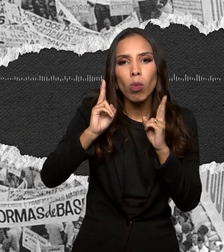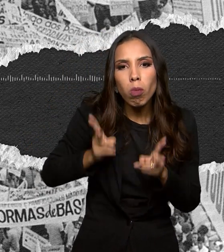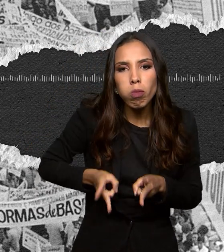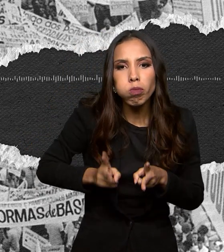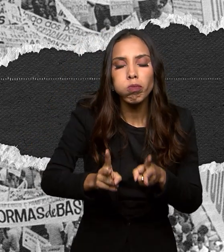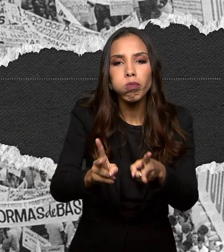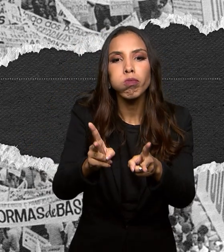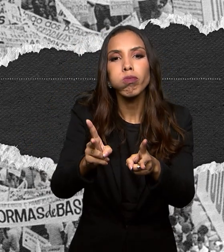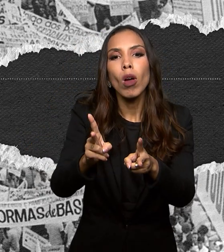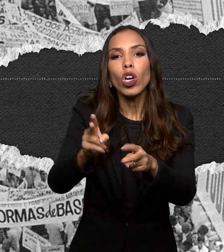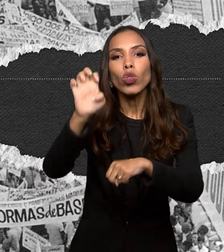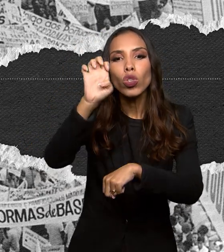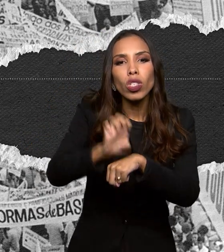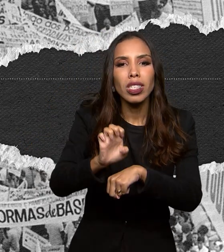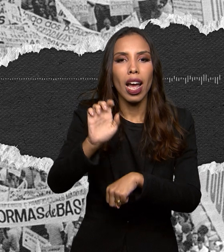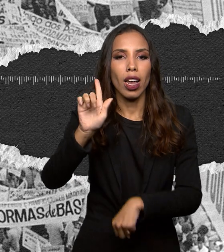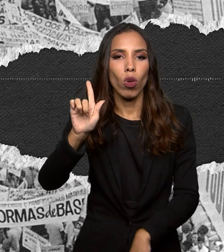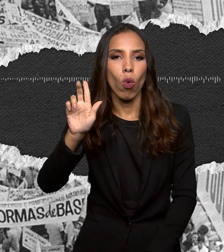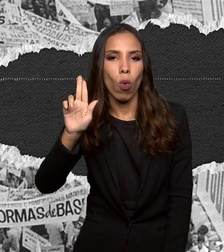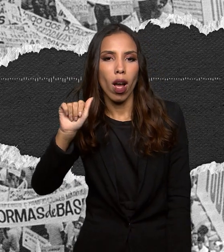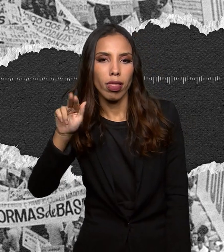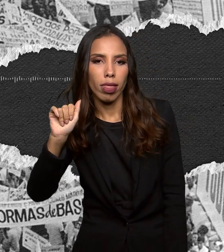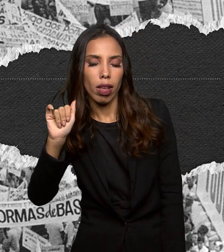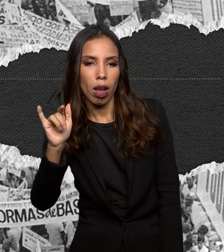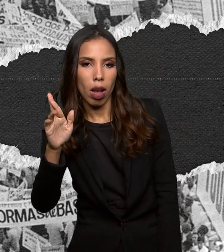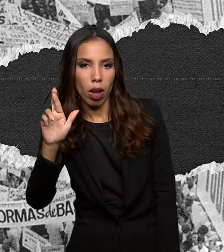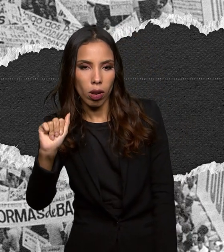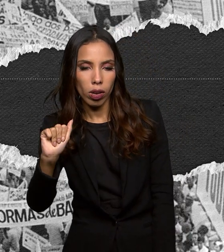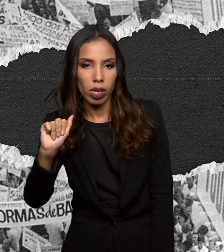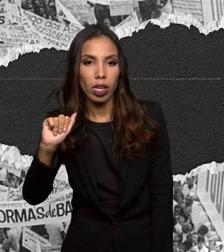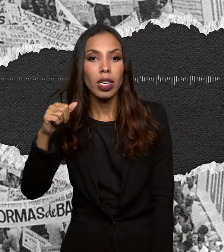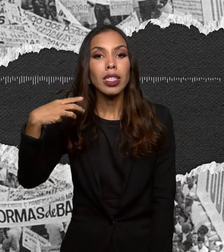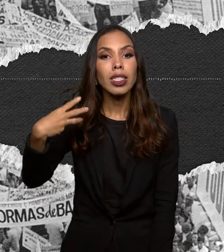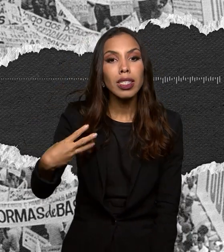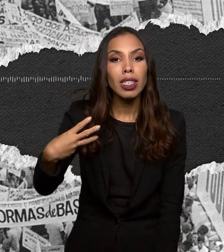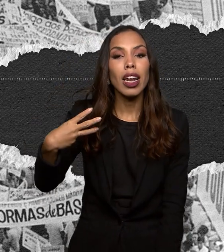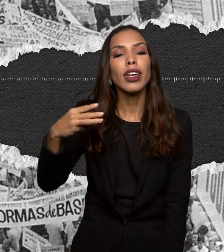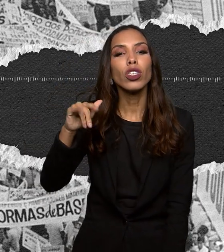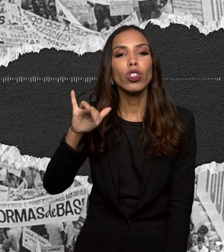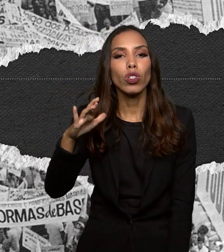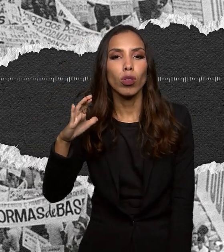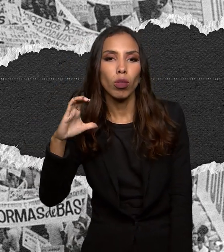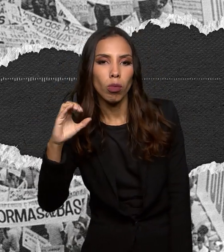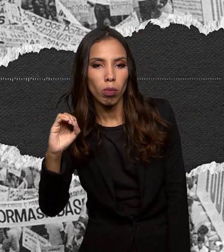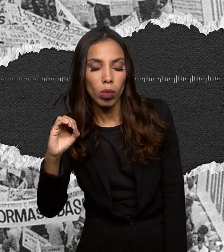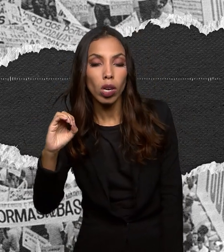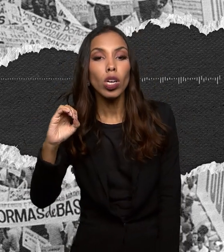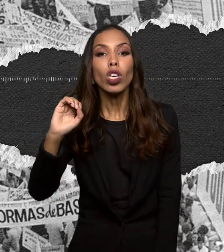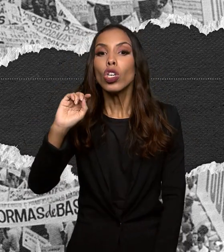Guanabara. Dia 13 de março, deve de assinalar para todos os brasileiros,